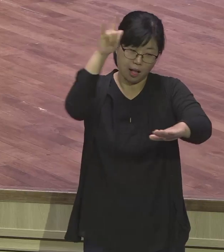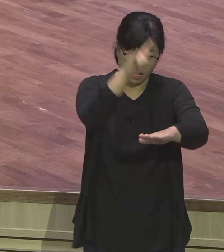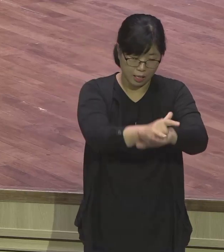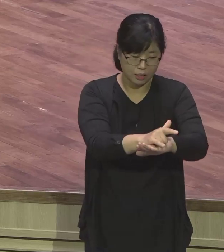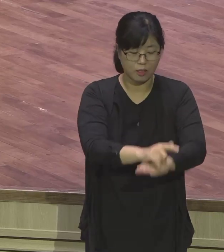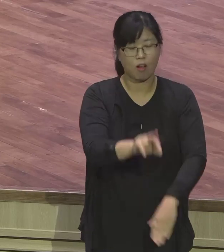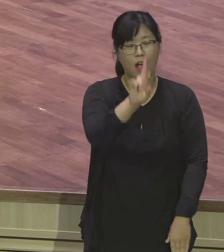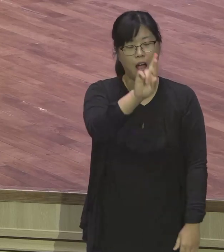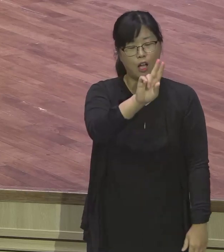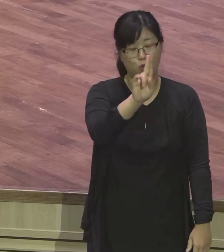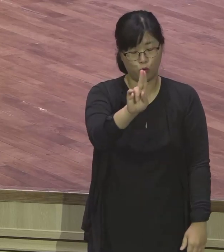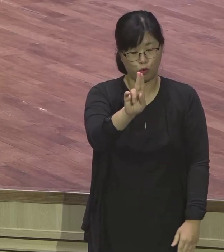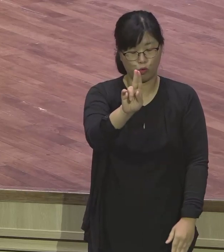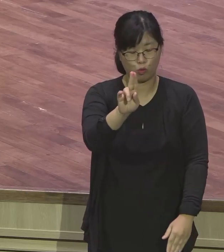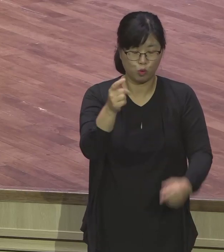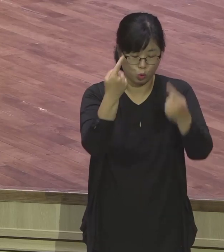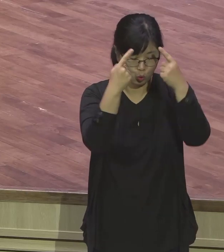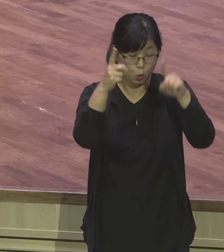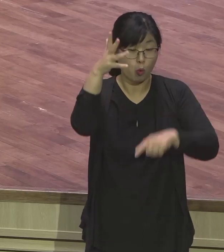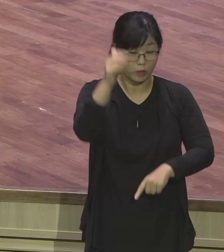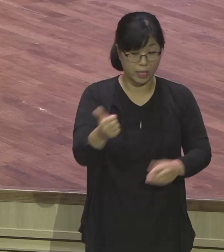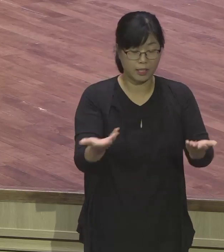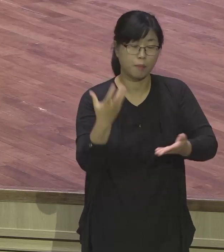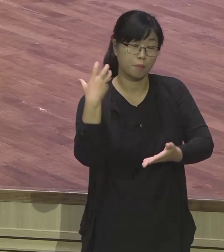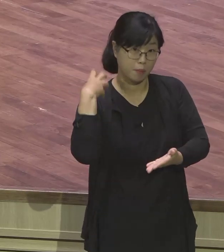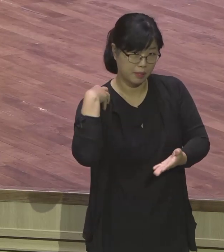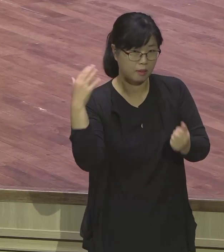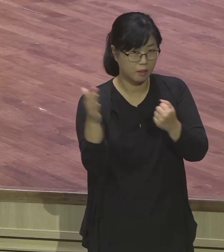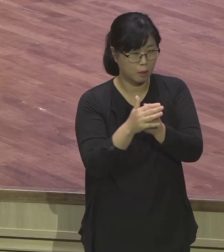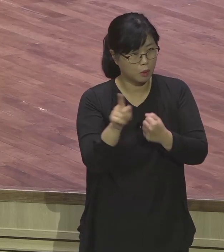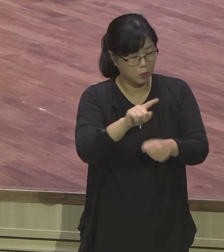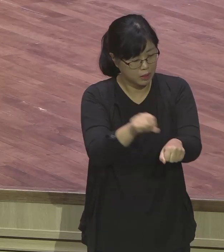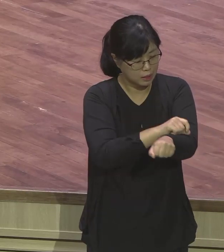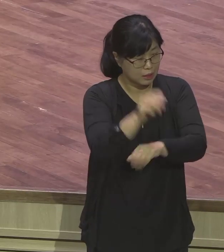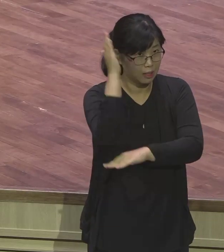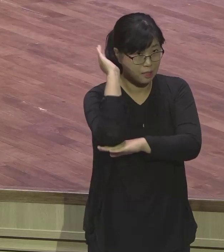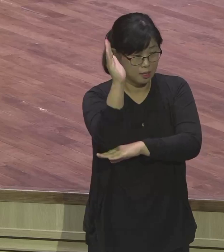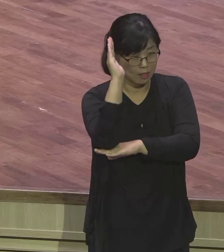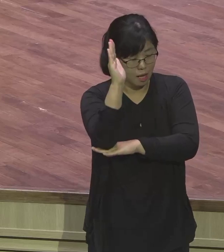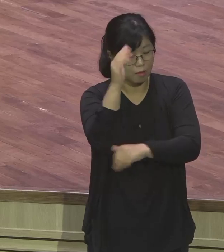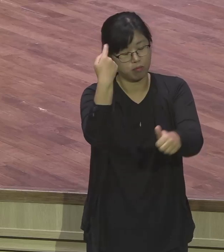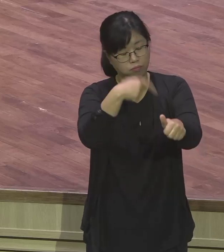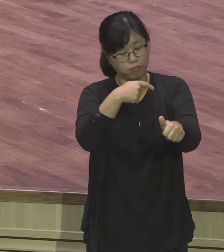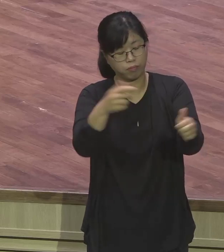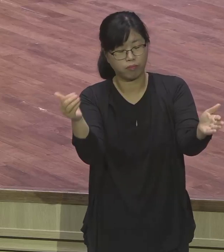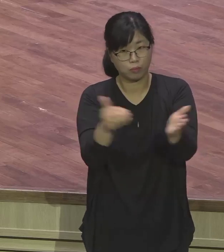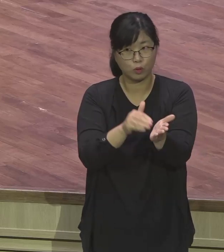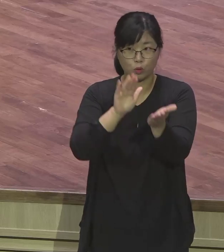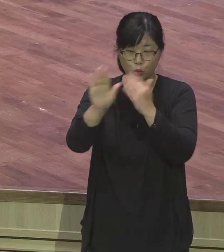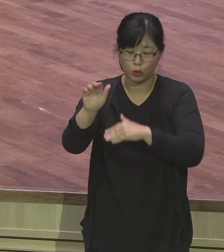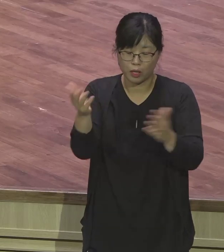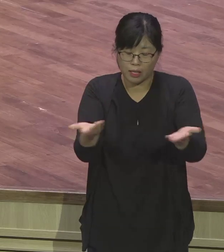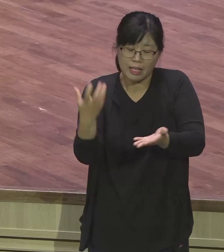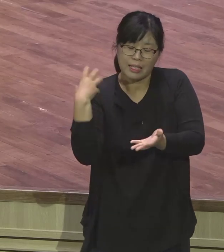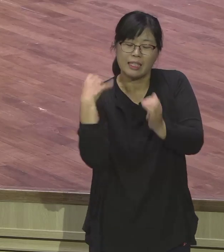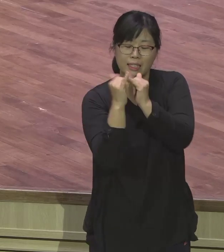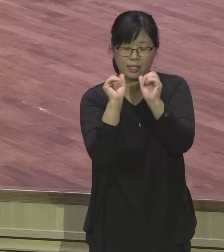LA노예재직세미나를 인도했고, 또 목회자와 중직자,